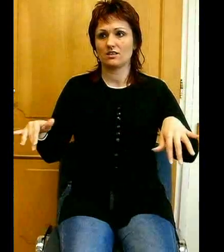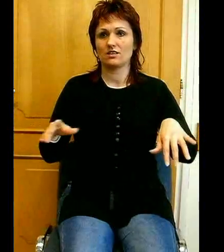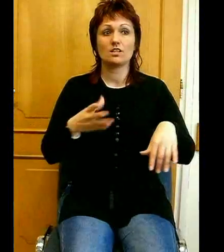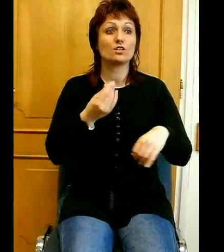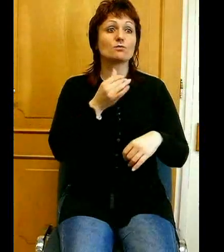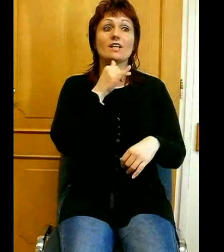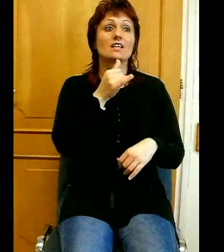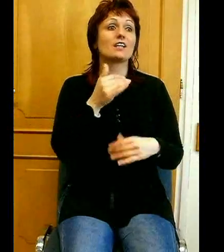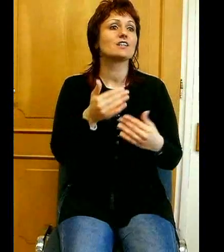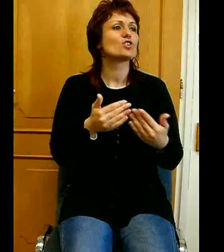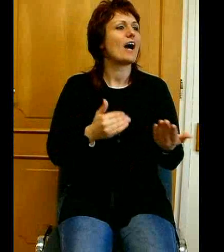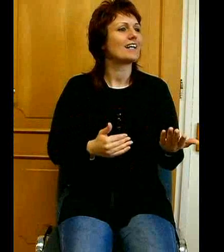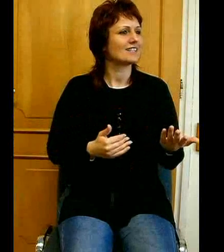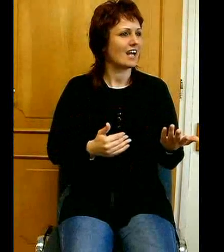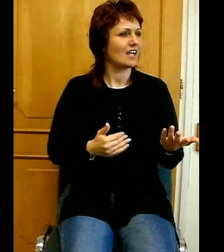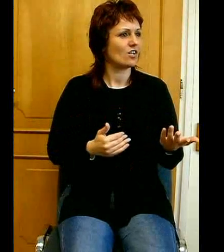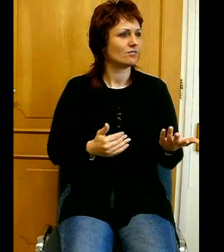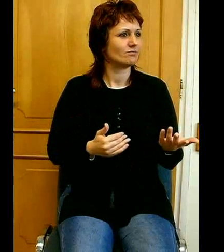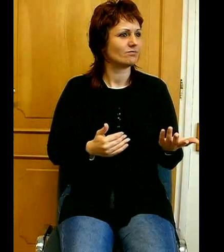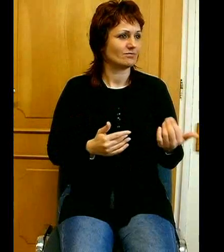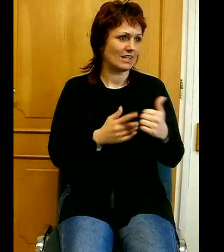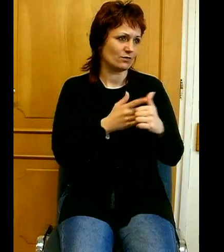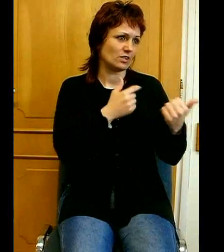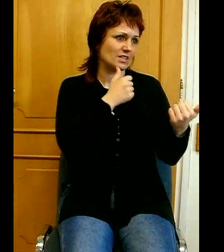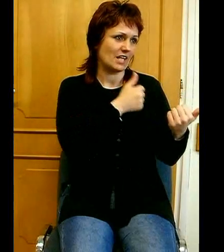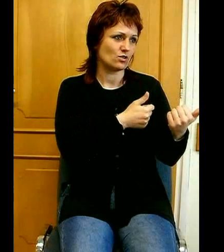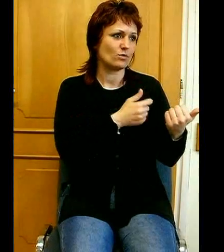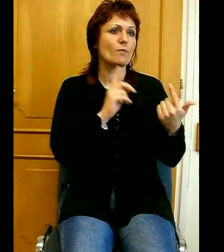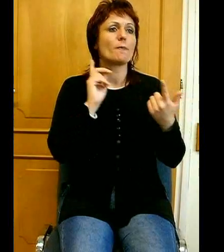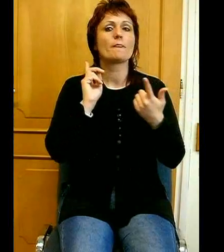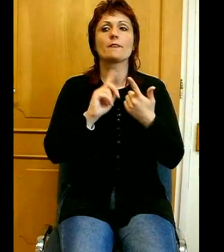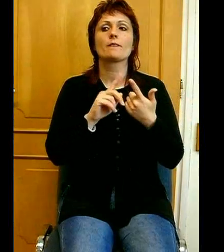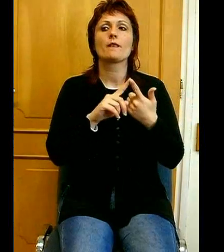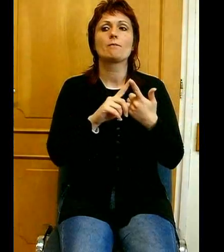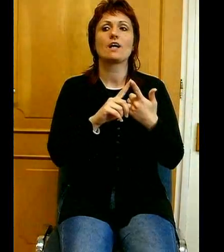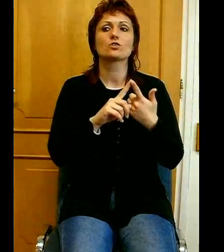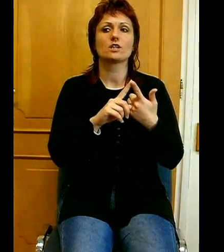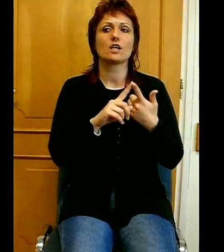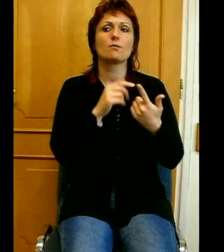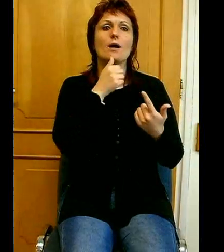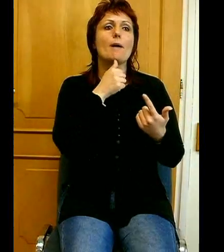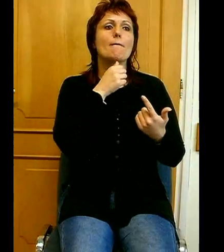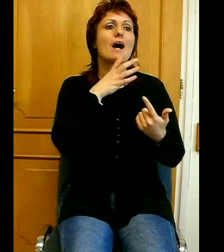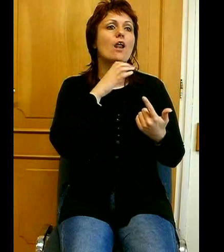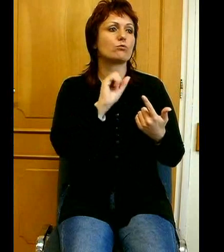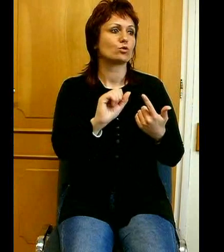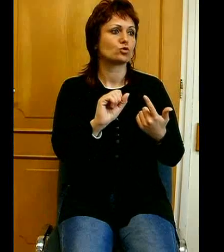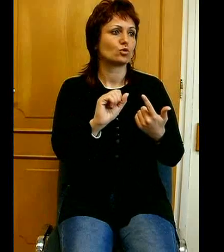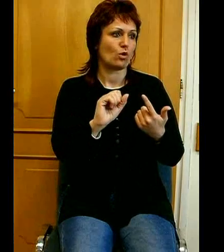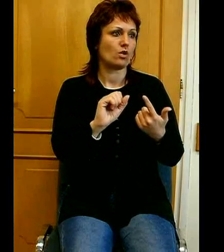Ez az első ígye. A második ige, amit Pálapostó aténi predikációjából idéztem, cselekedetek